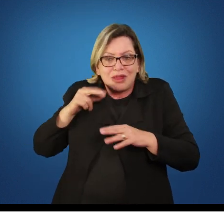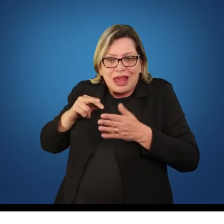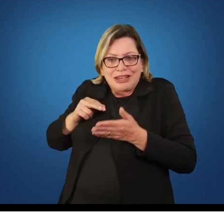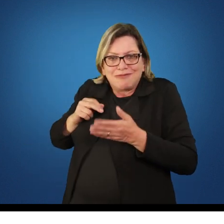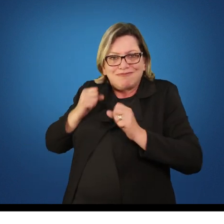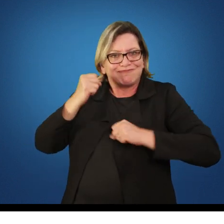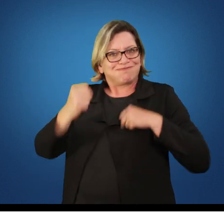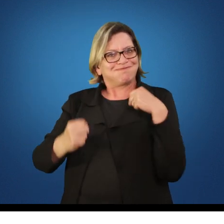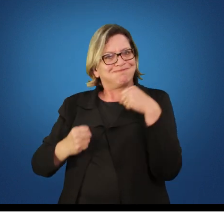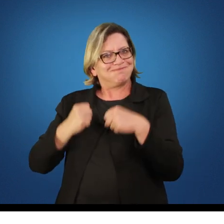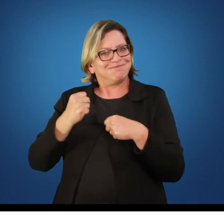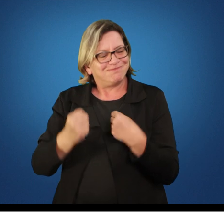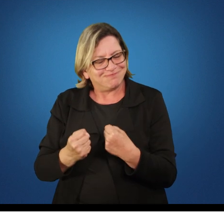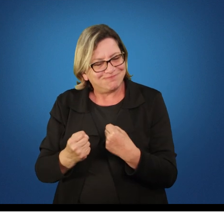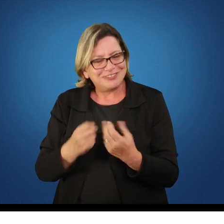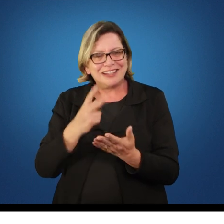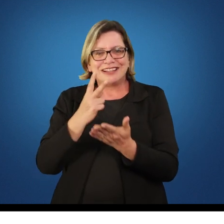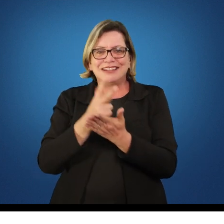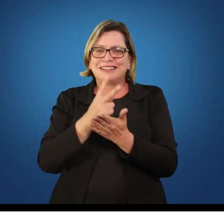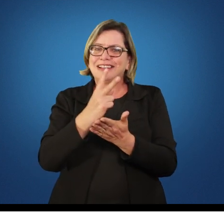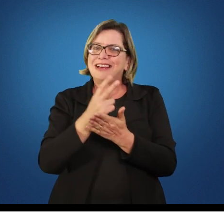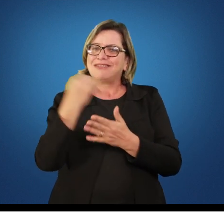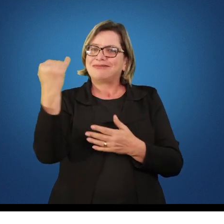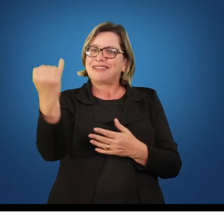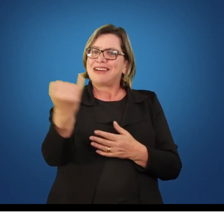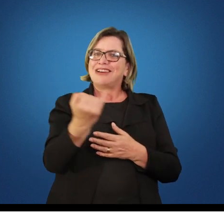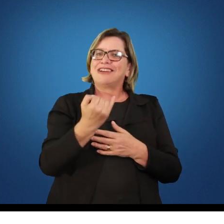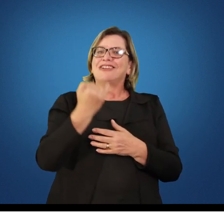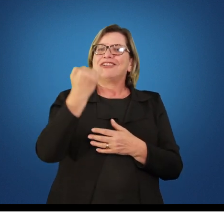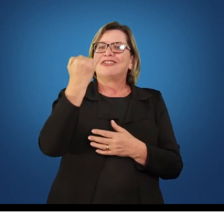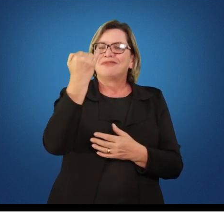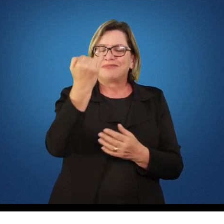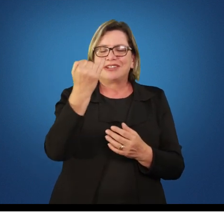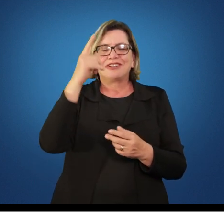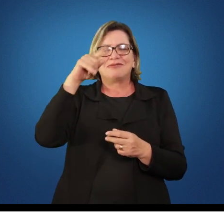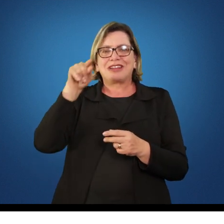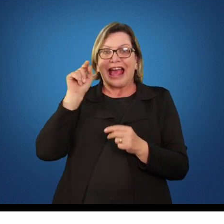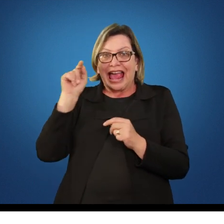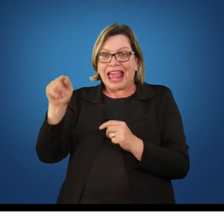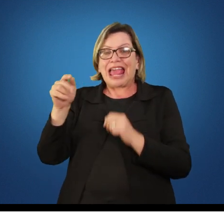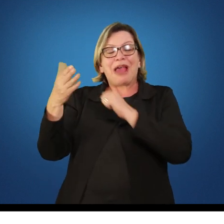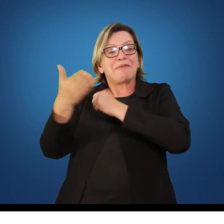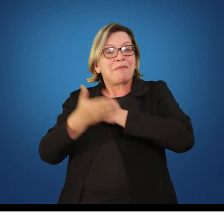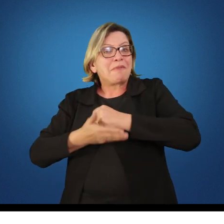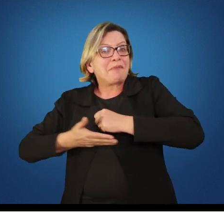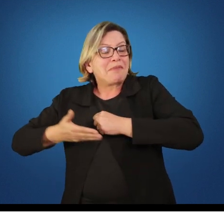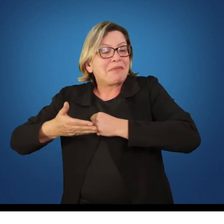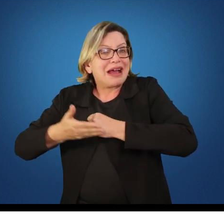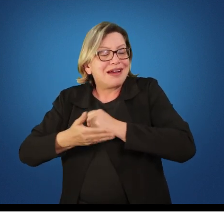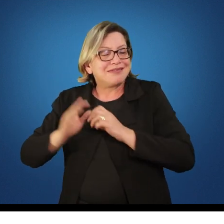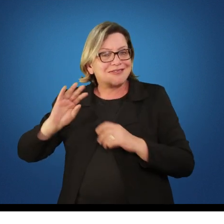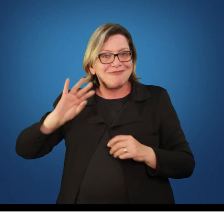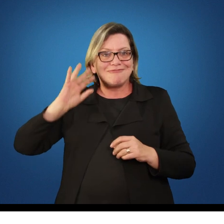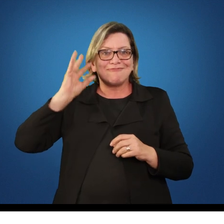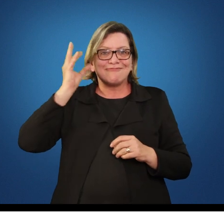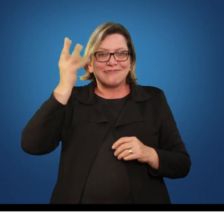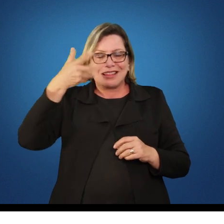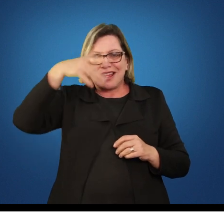e assim por diante são elementos básicos que dão a você todo o aprendizado motor todo o